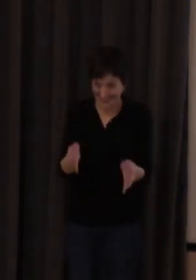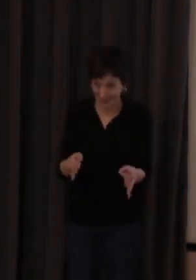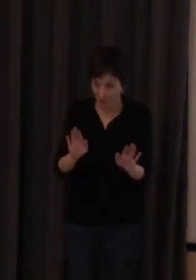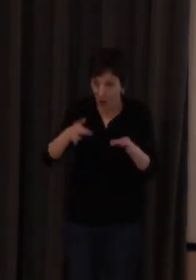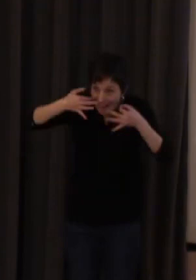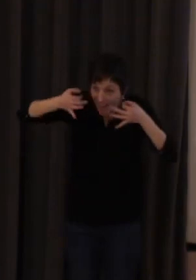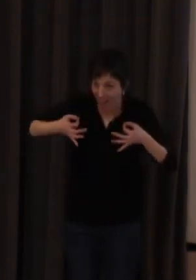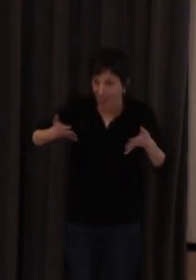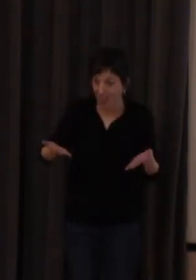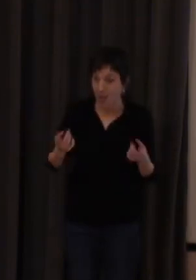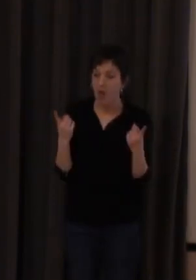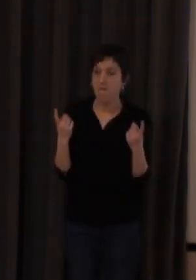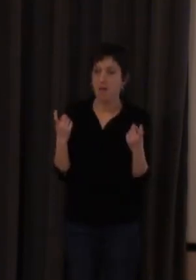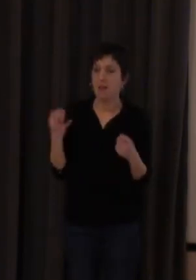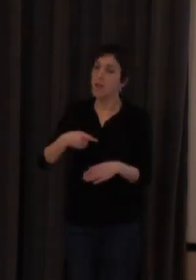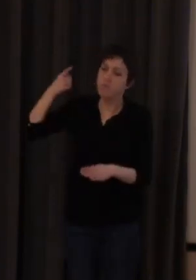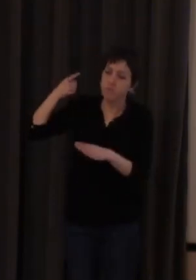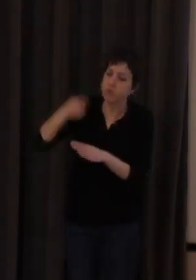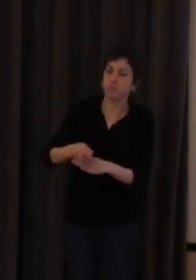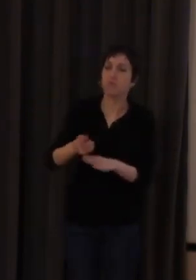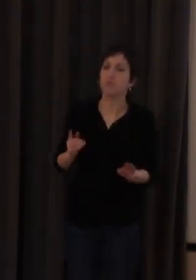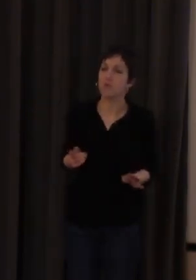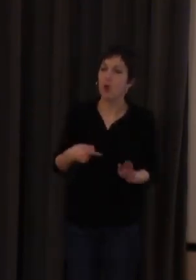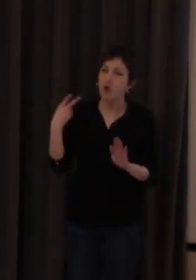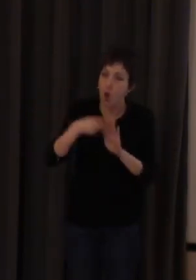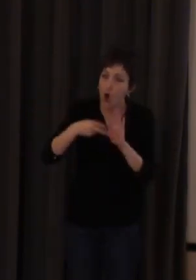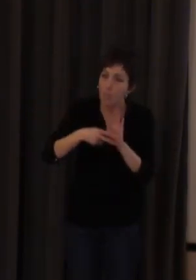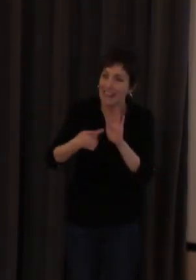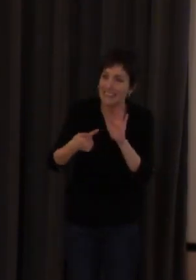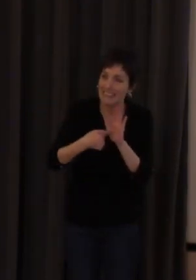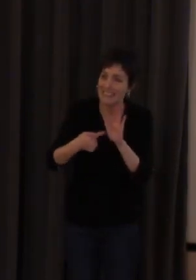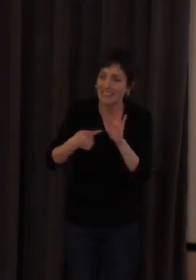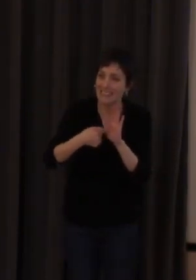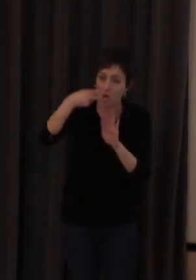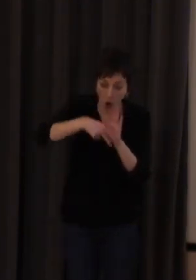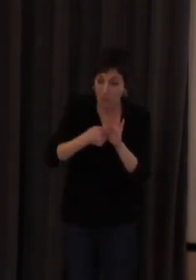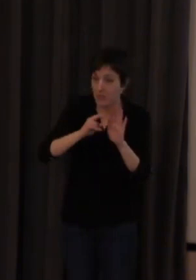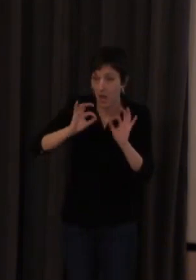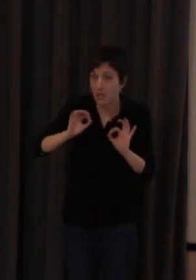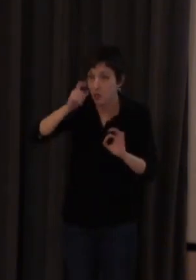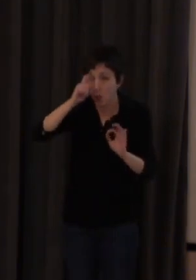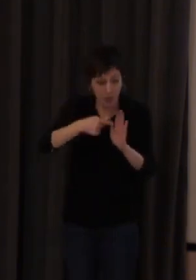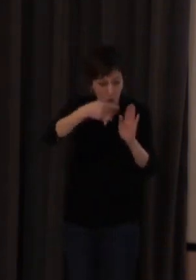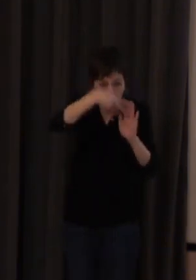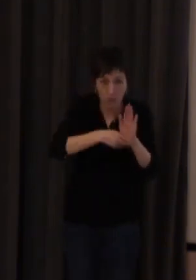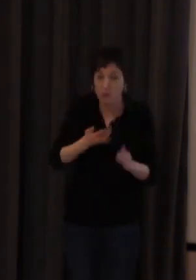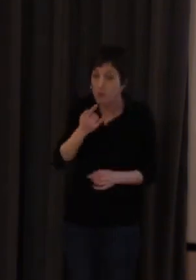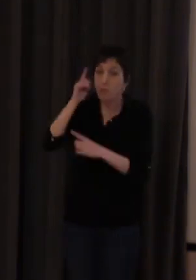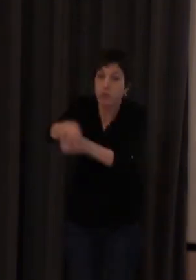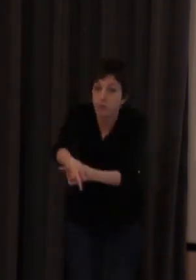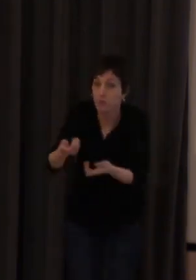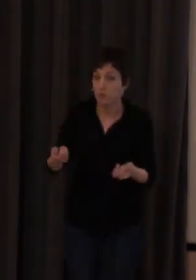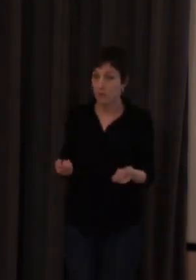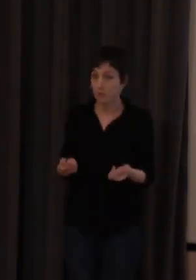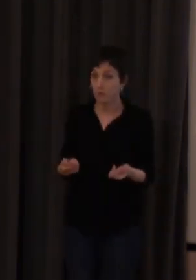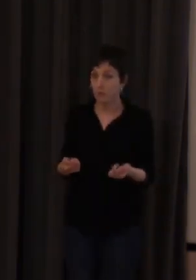hora de la verdad tiene que haber una imposición las normas de una lengua por eso se llaman así porque están impuestas y